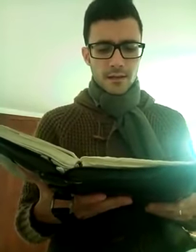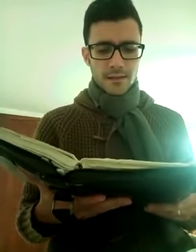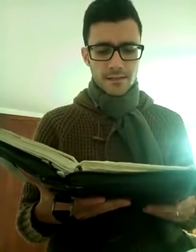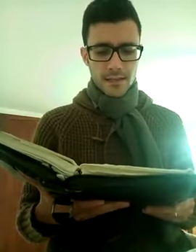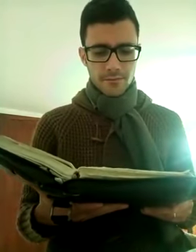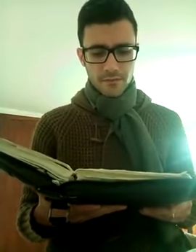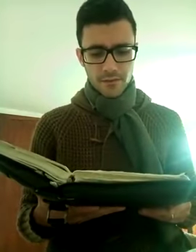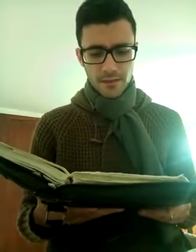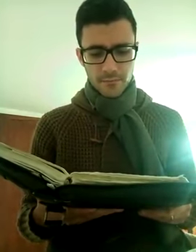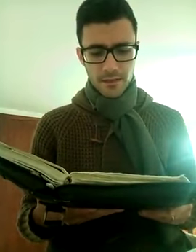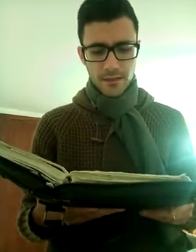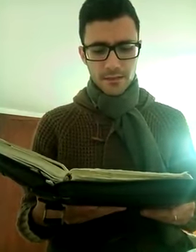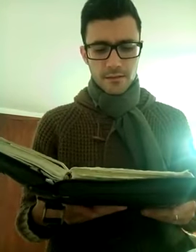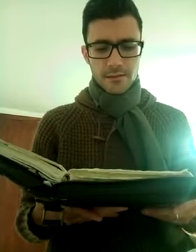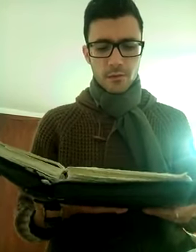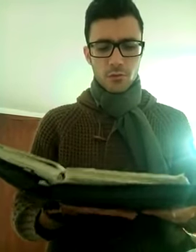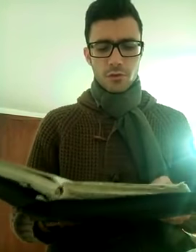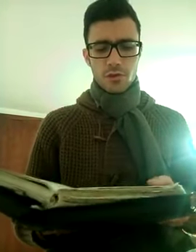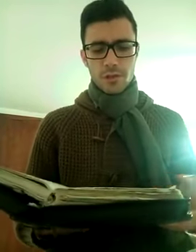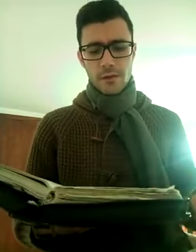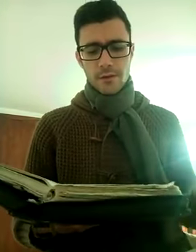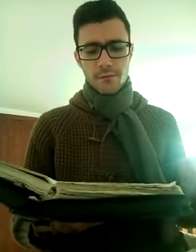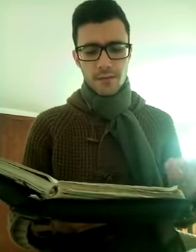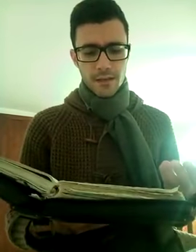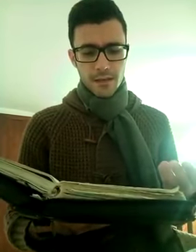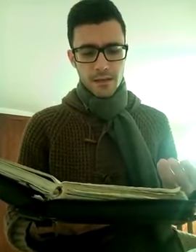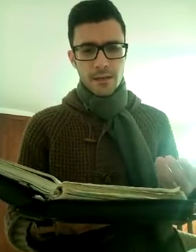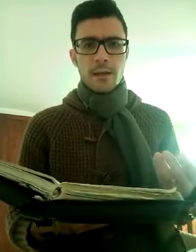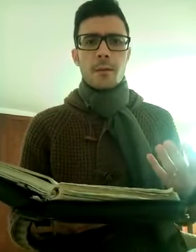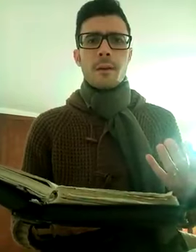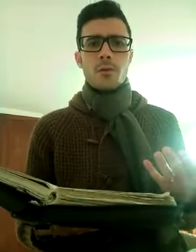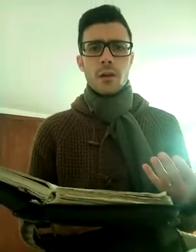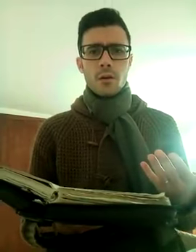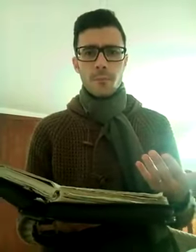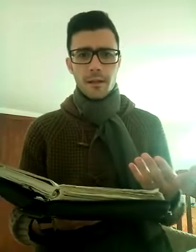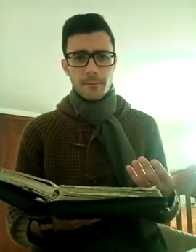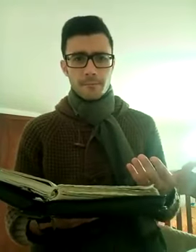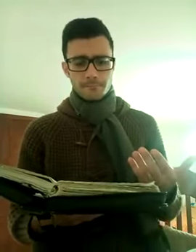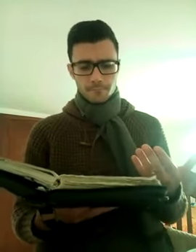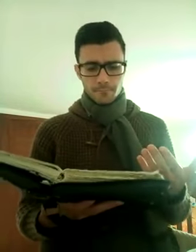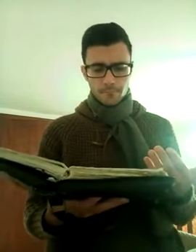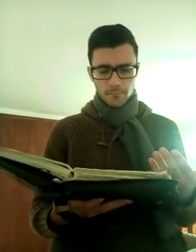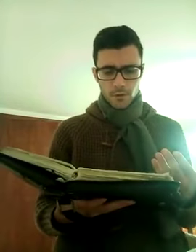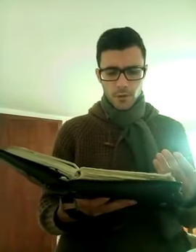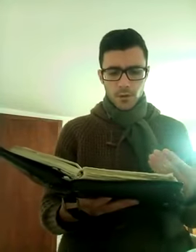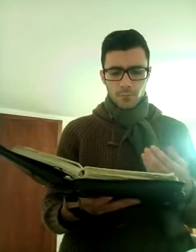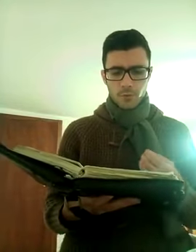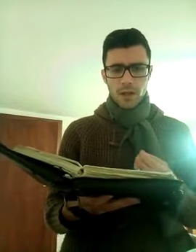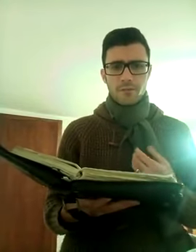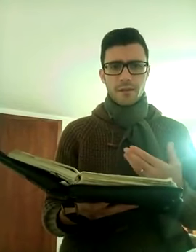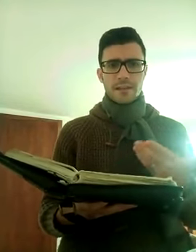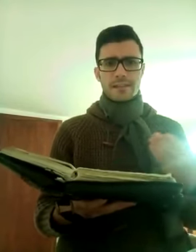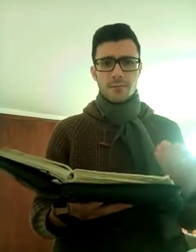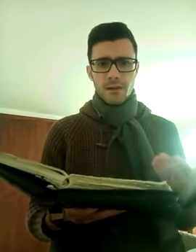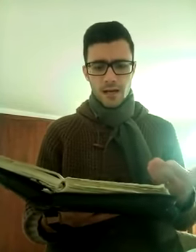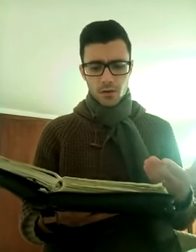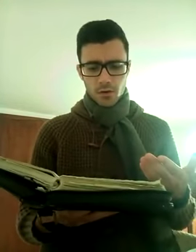a che serve fratelli miei se uno dice di aver fede, ma non ha opere? Può la fede salvarlo?